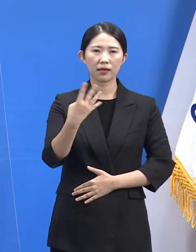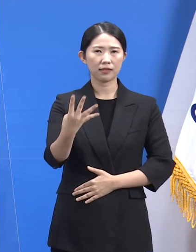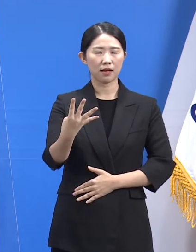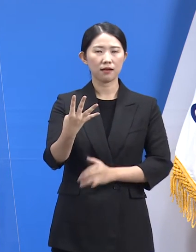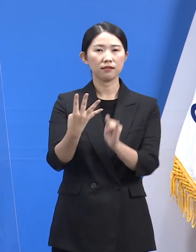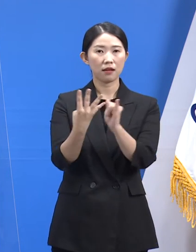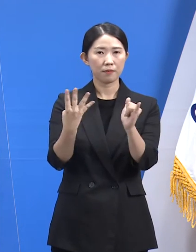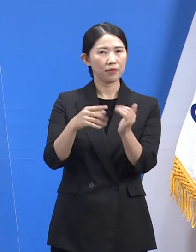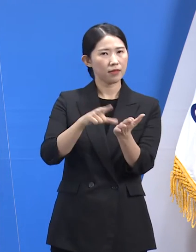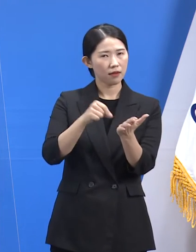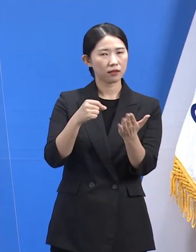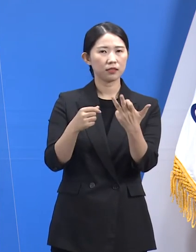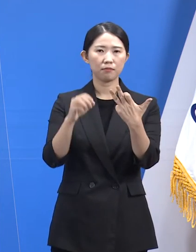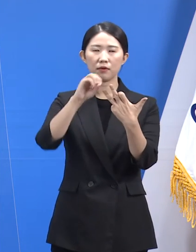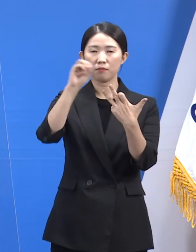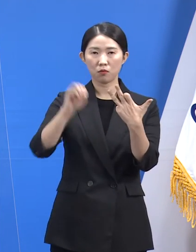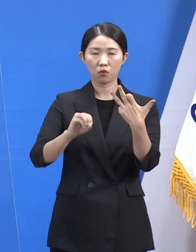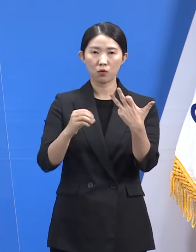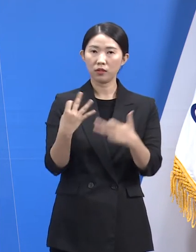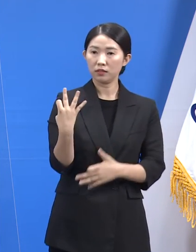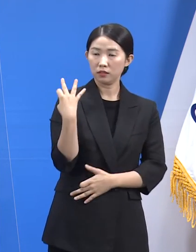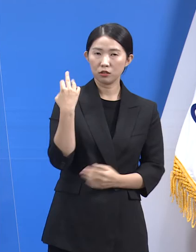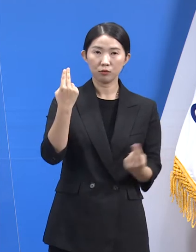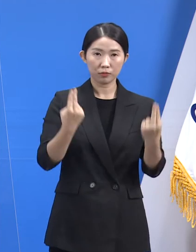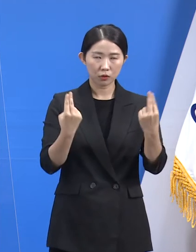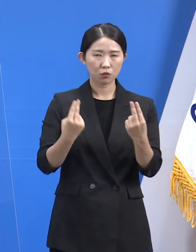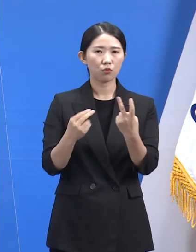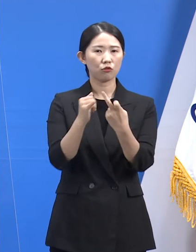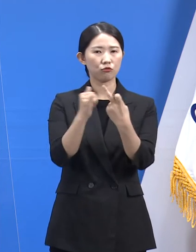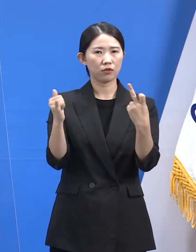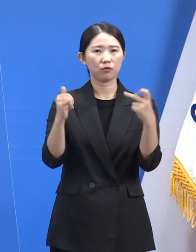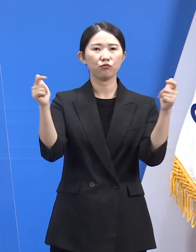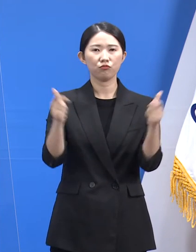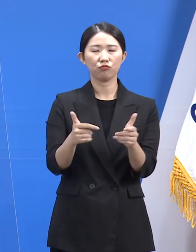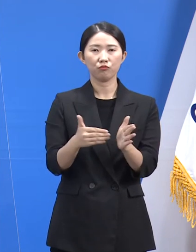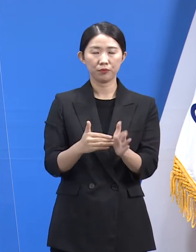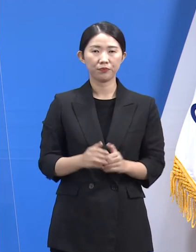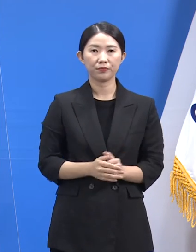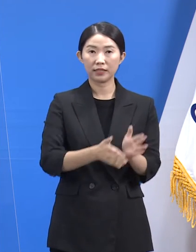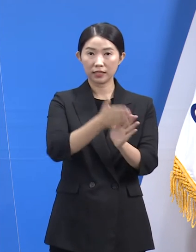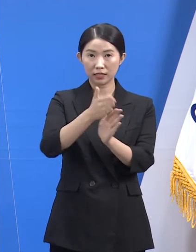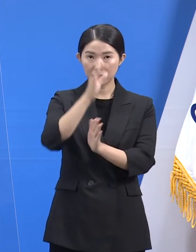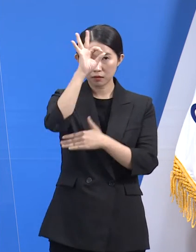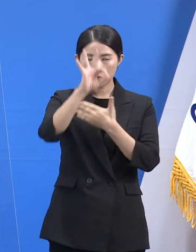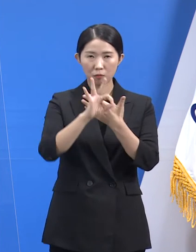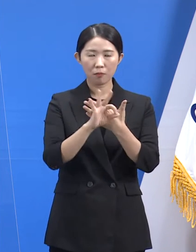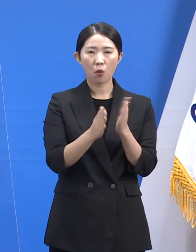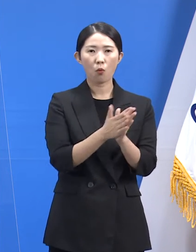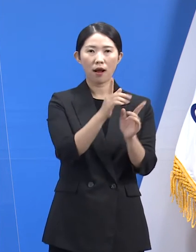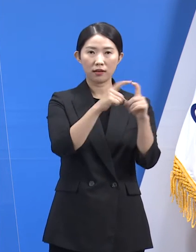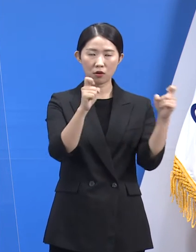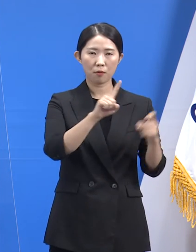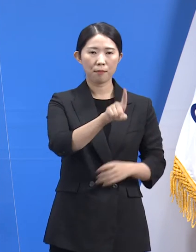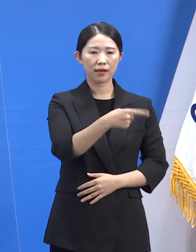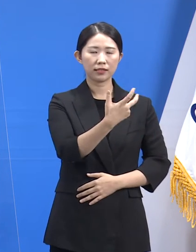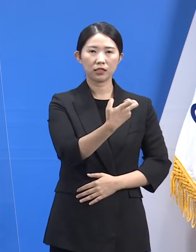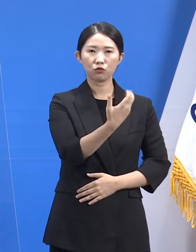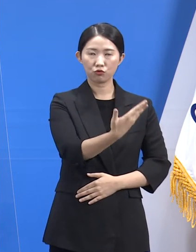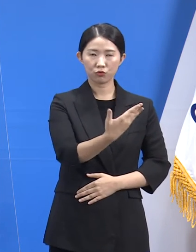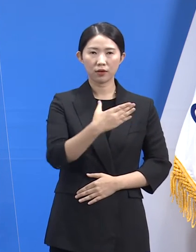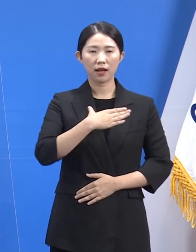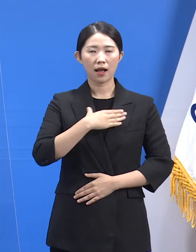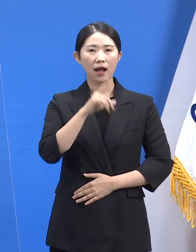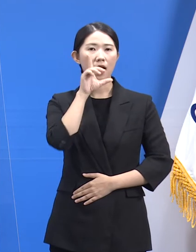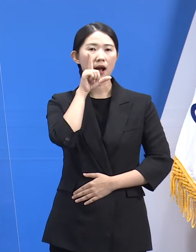확진자의 18%이며 전주 대비 12명 감소했습니다. 시군별로는 화성시가 179명, 안산시